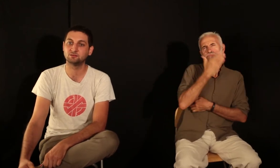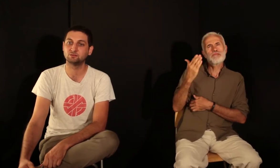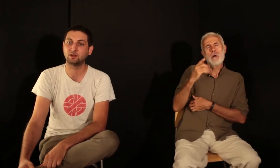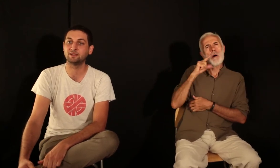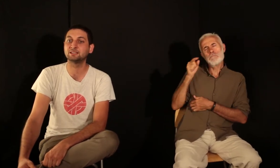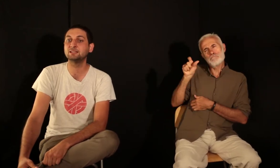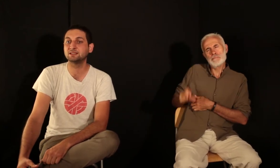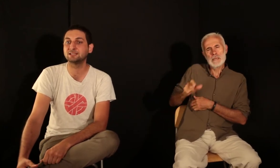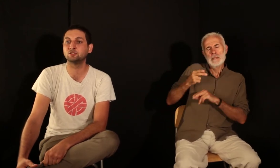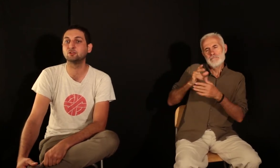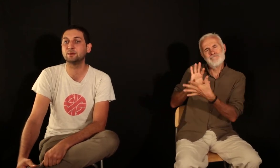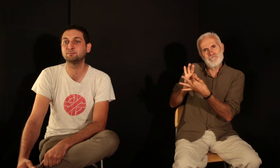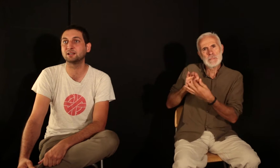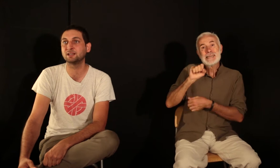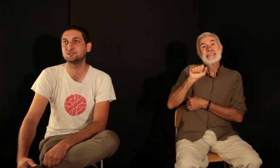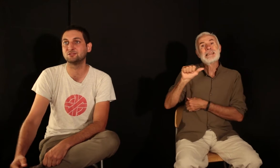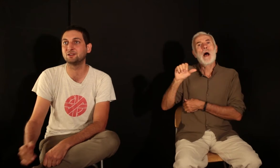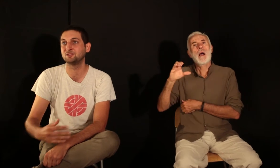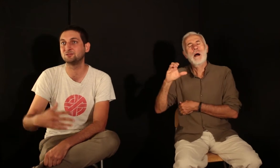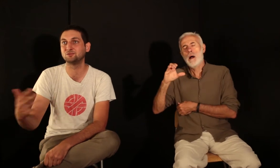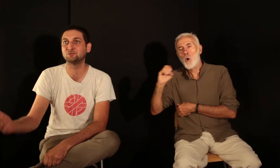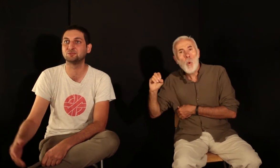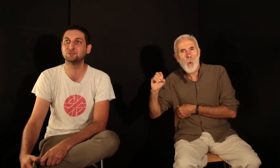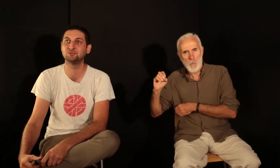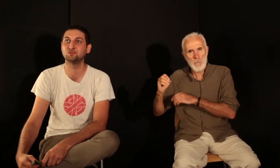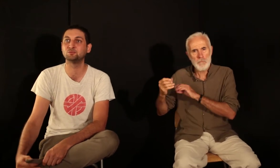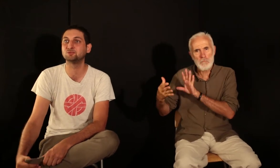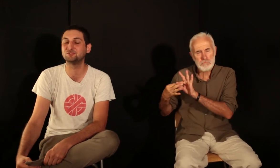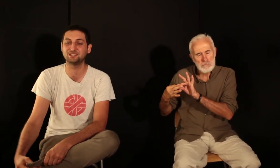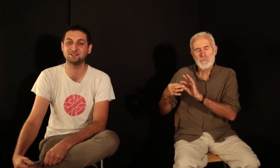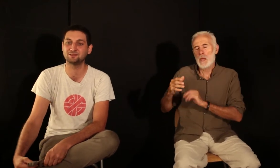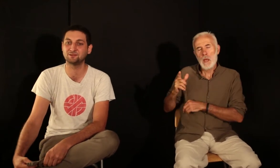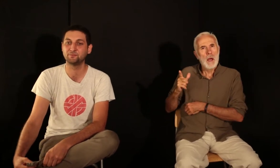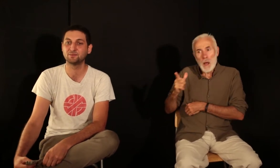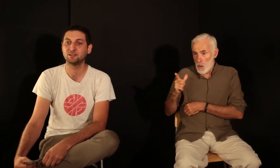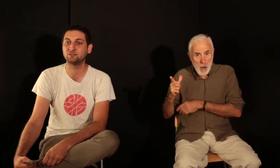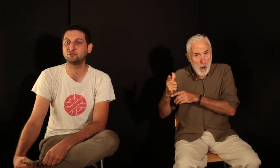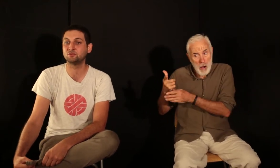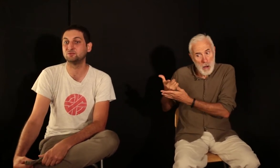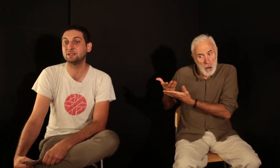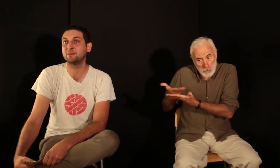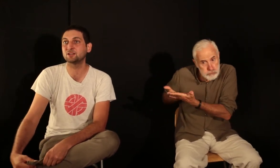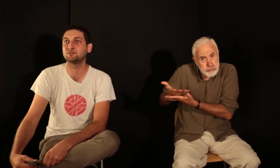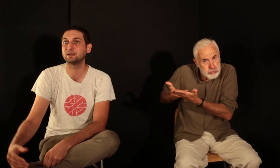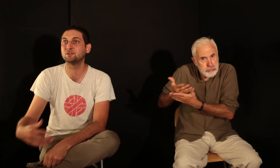avec qui Seth Tobockman partage de nombreux sujets et d'une démarche vraiment